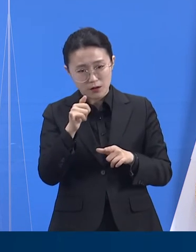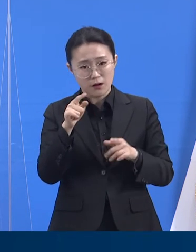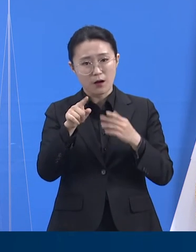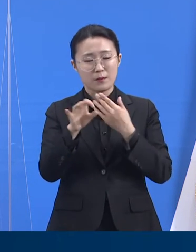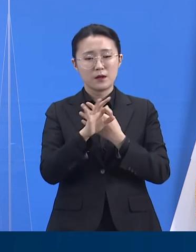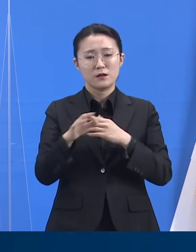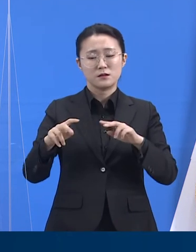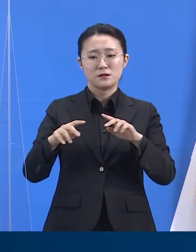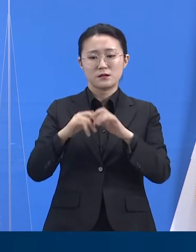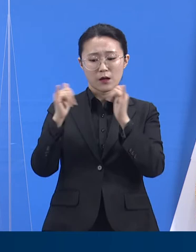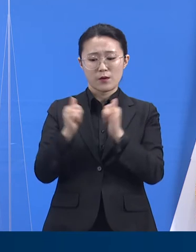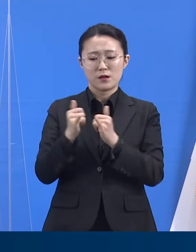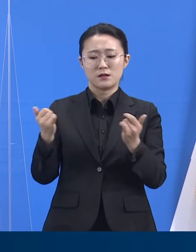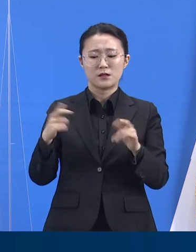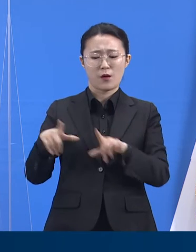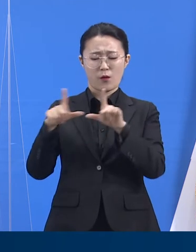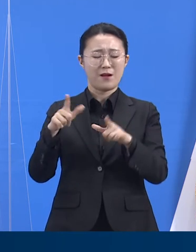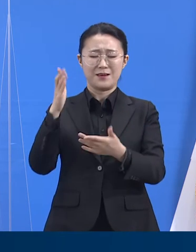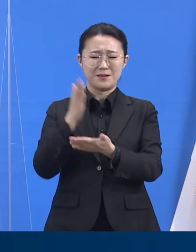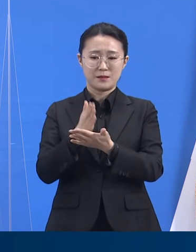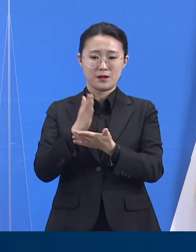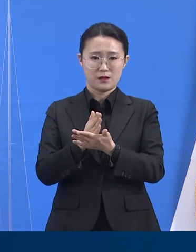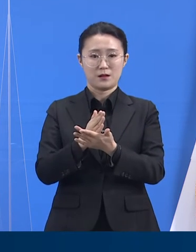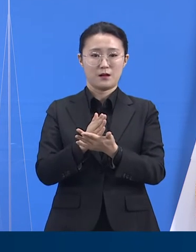다시 한번 강조하고 싶습니다.